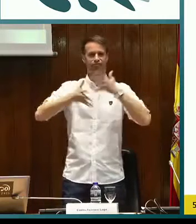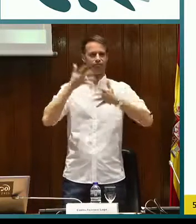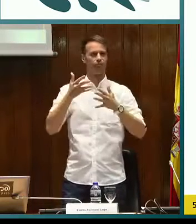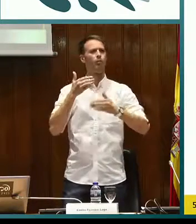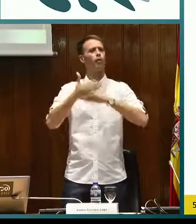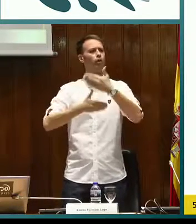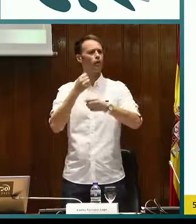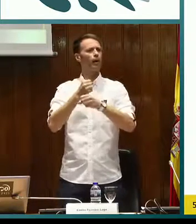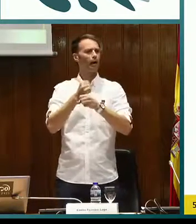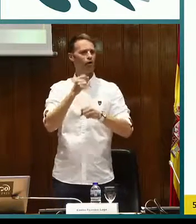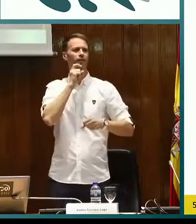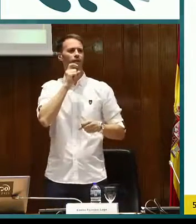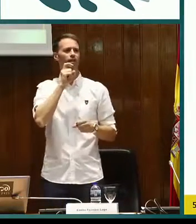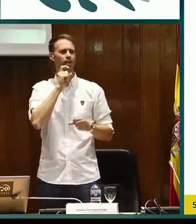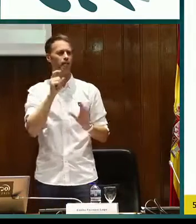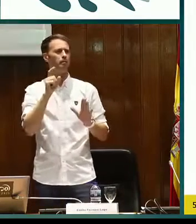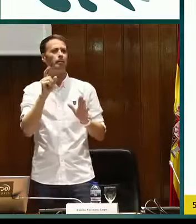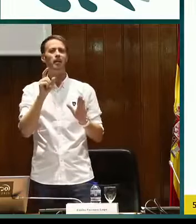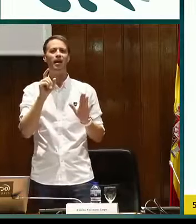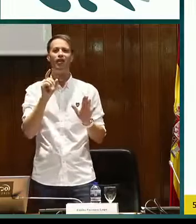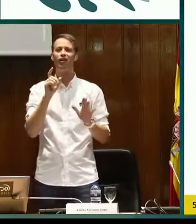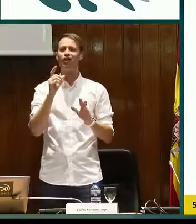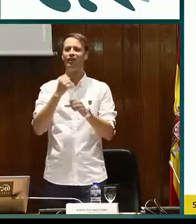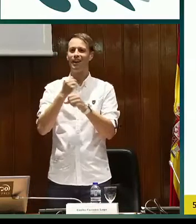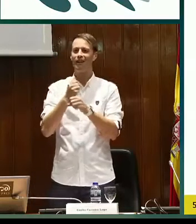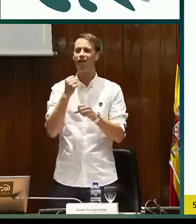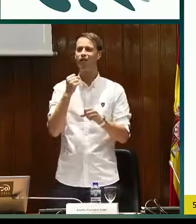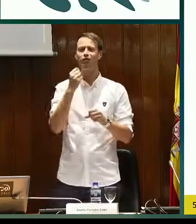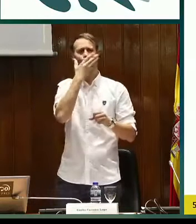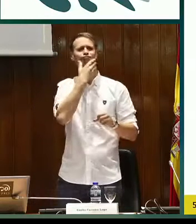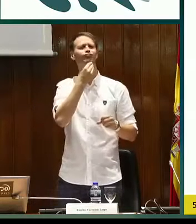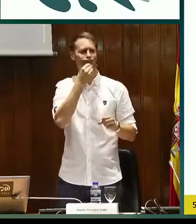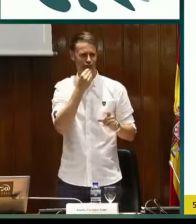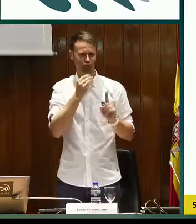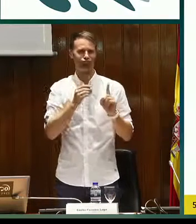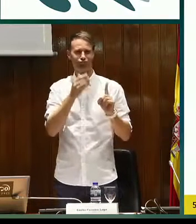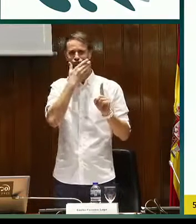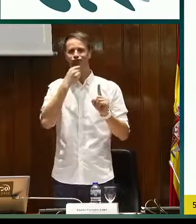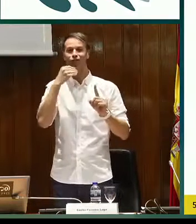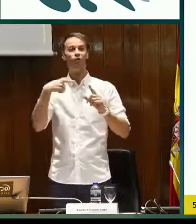trabajos con nosotros lo hacemos en lengua de signos.